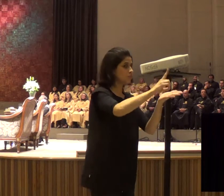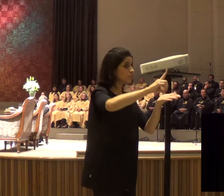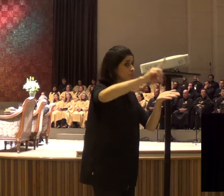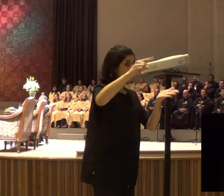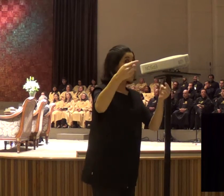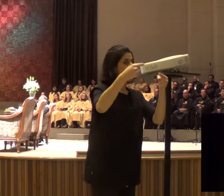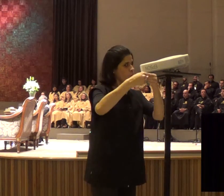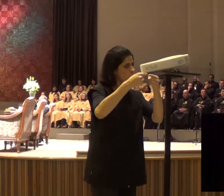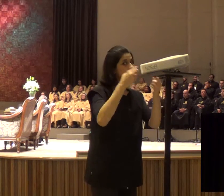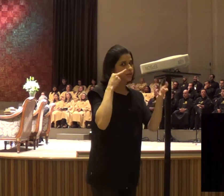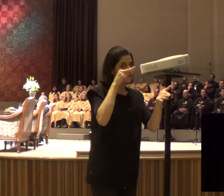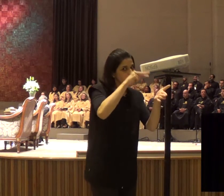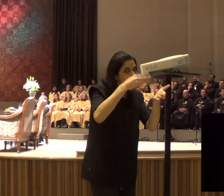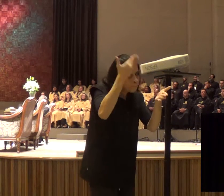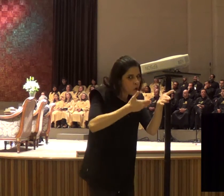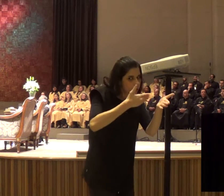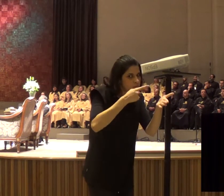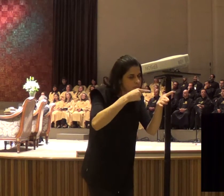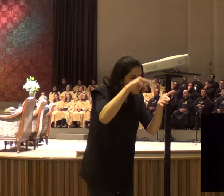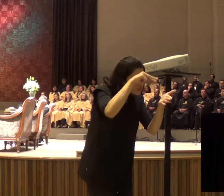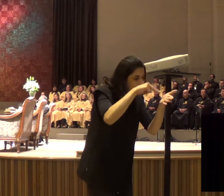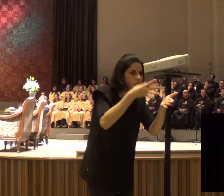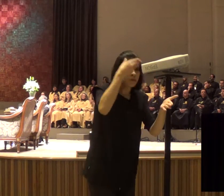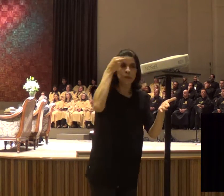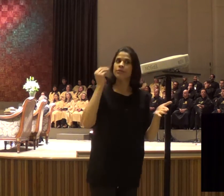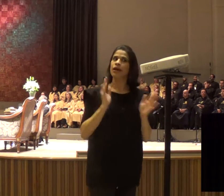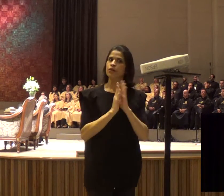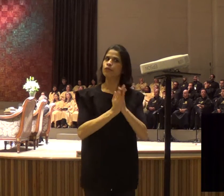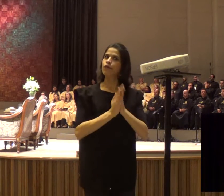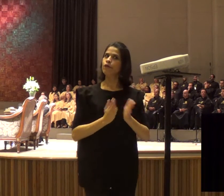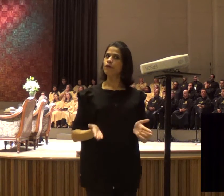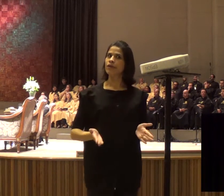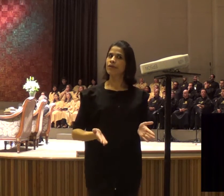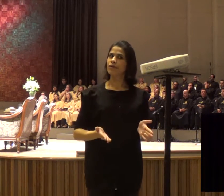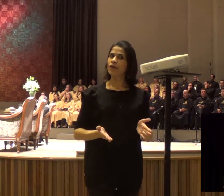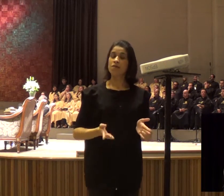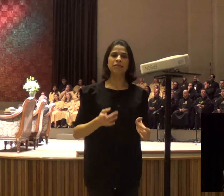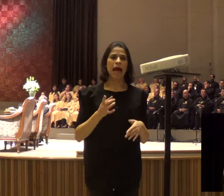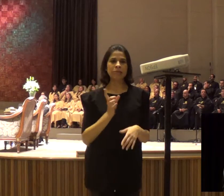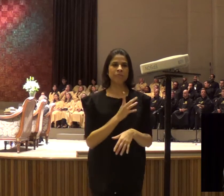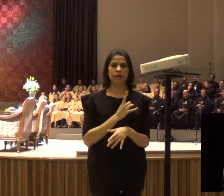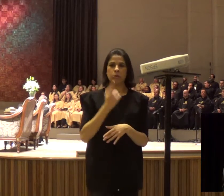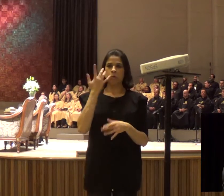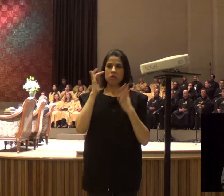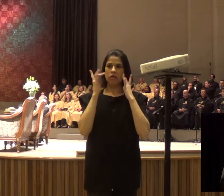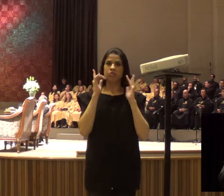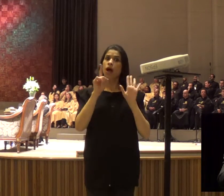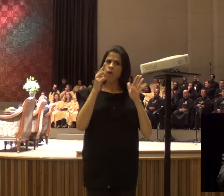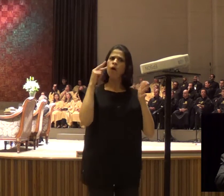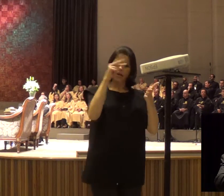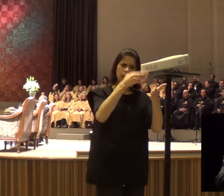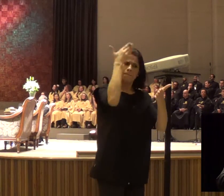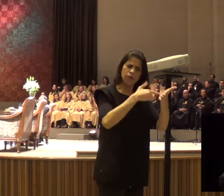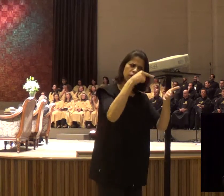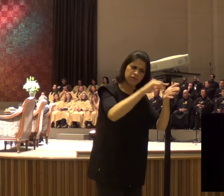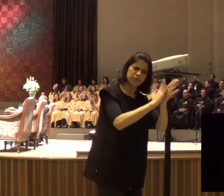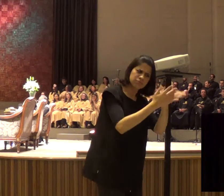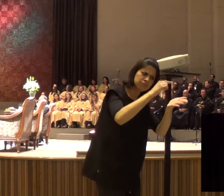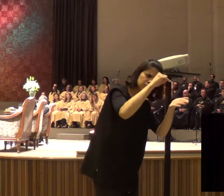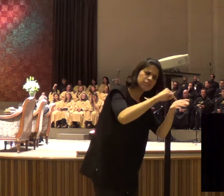disso, tá, senão eu vou ficar, aquela pessoa medrosa, que não sei o que eu vou fazer, toma cuidado, que às vezes eu vejo umas palavras doidas,